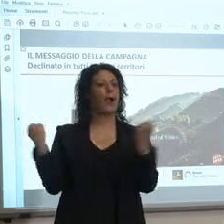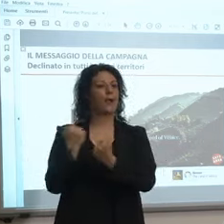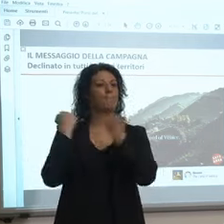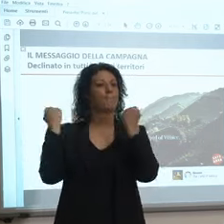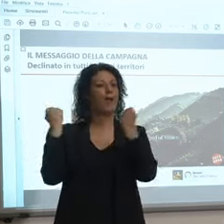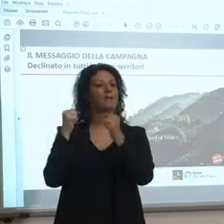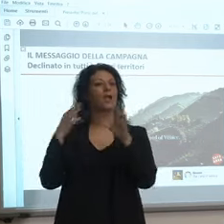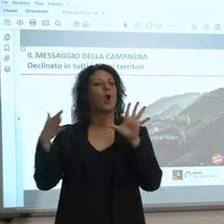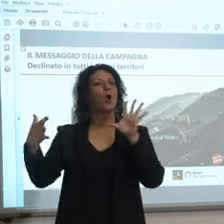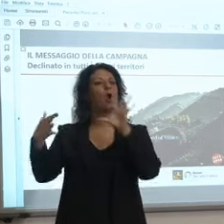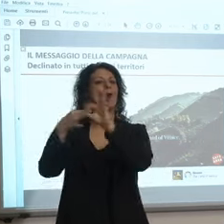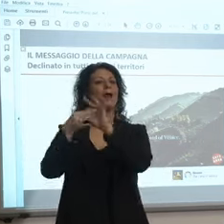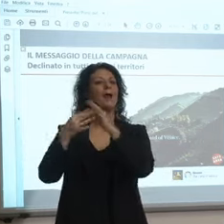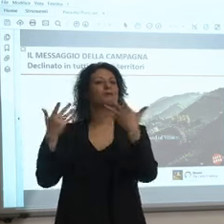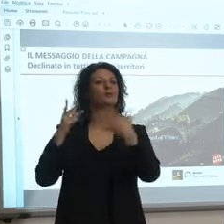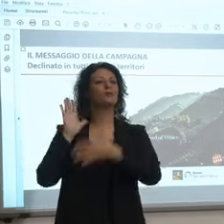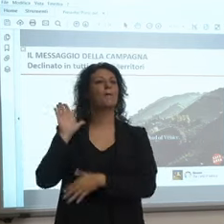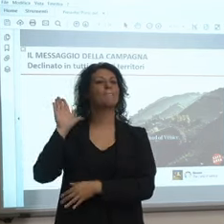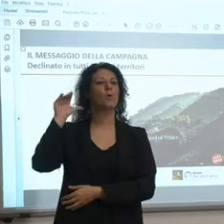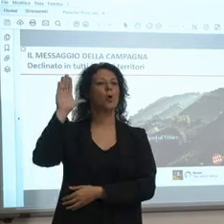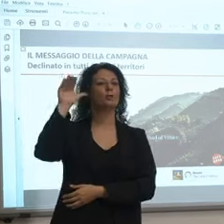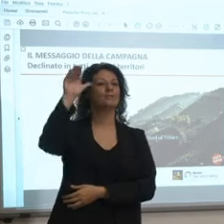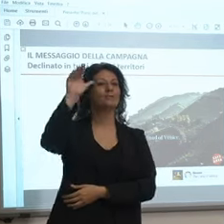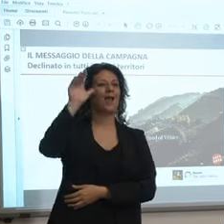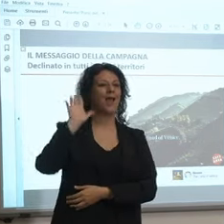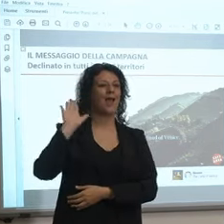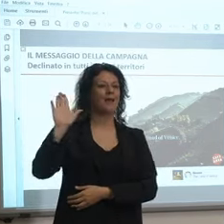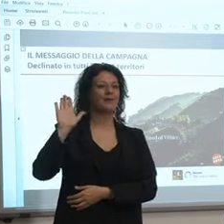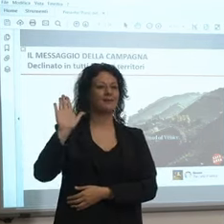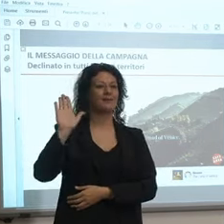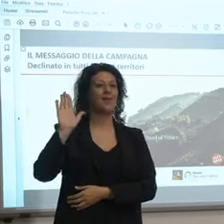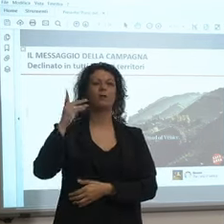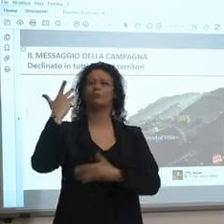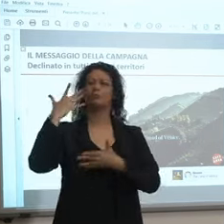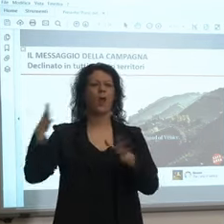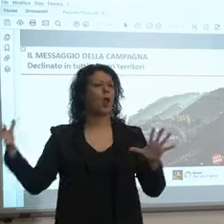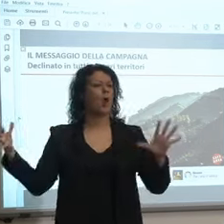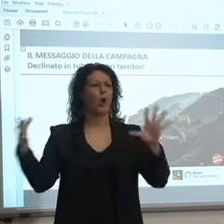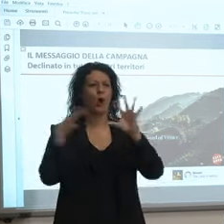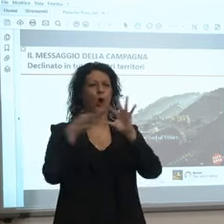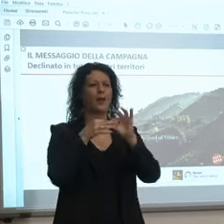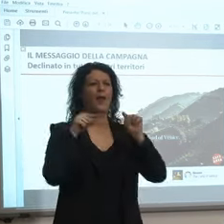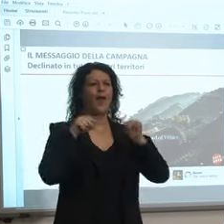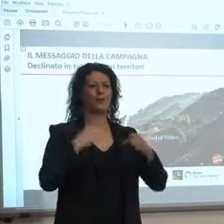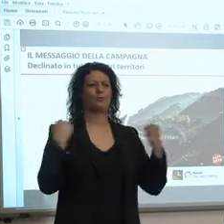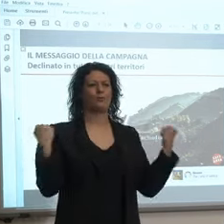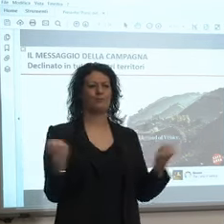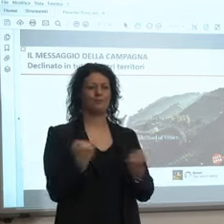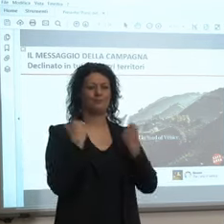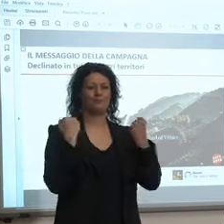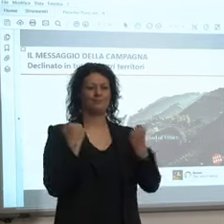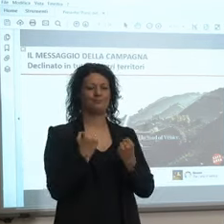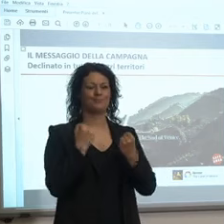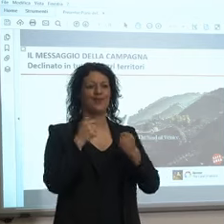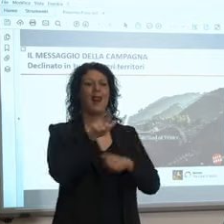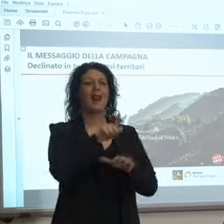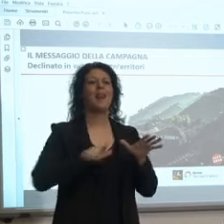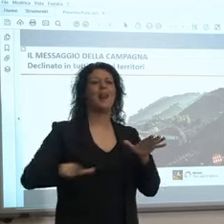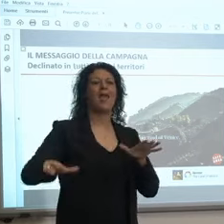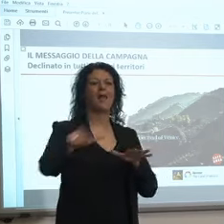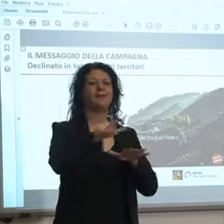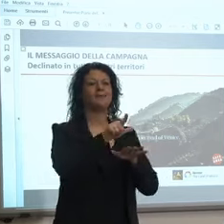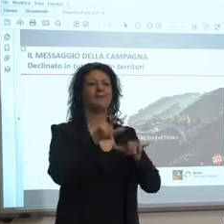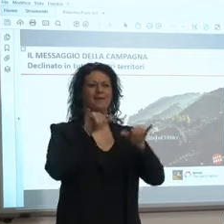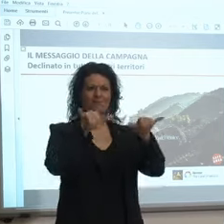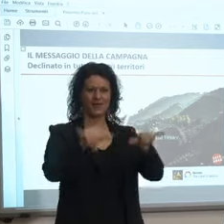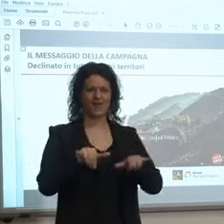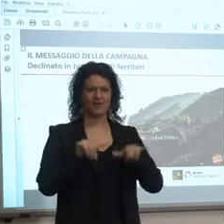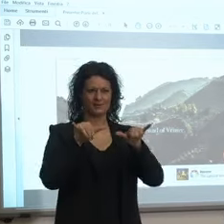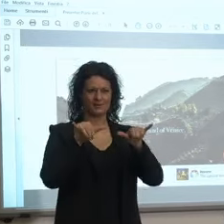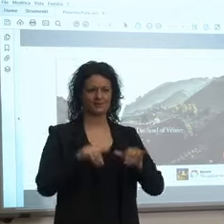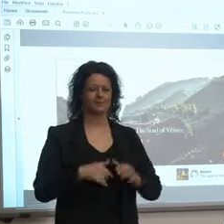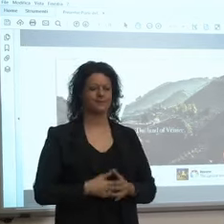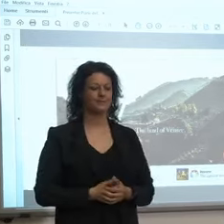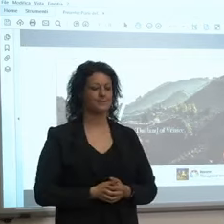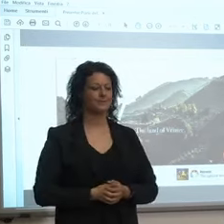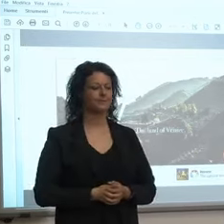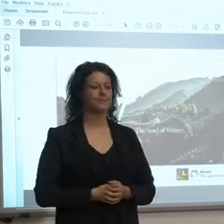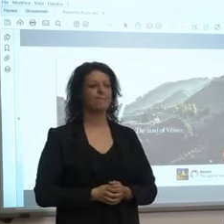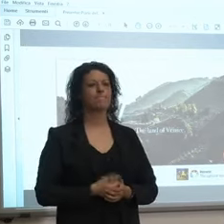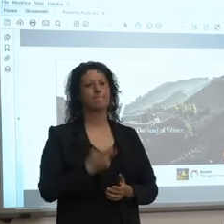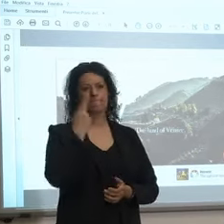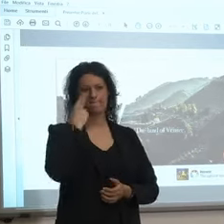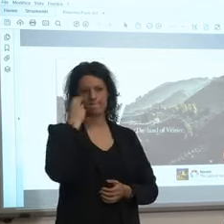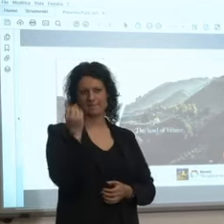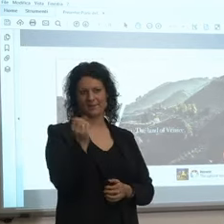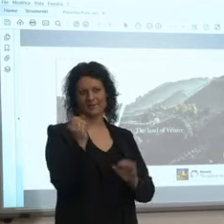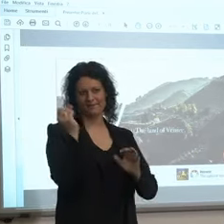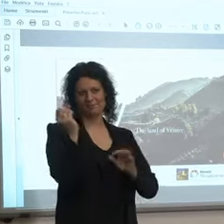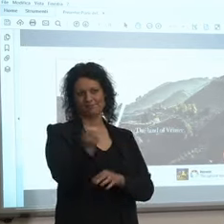agganciati al Veneto the land of Venice e quindi siamo a posto anche su questo ecco velocemente vedete